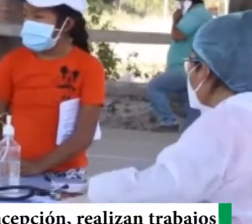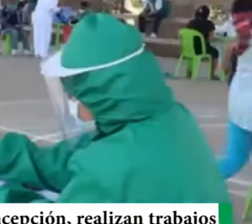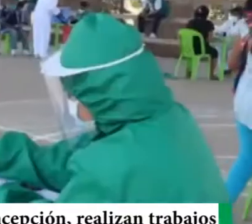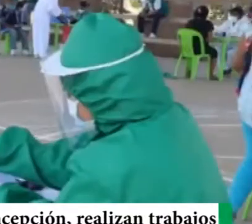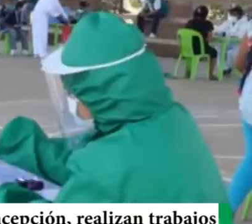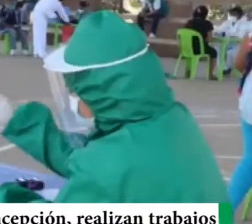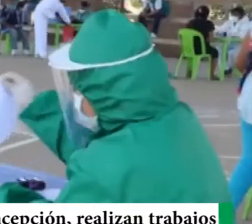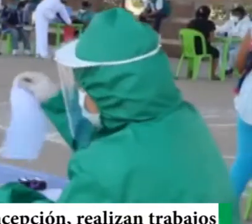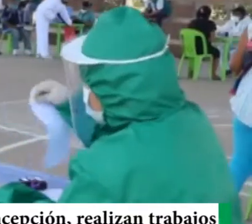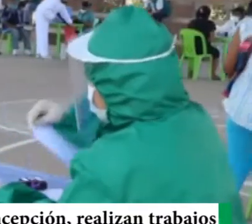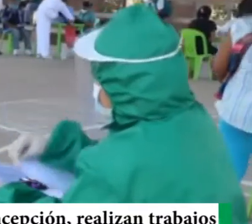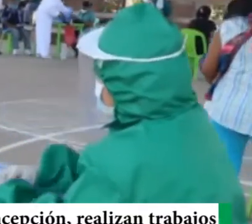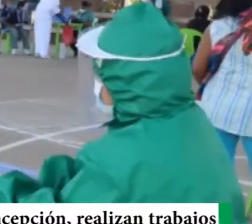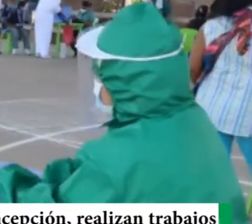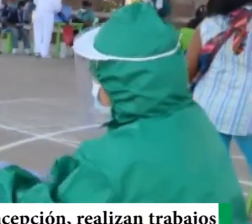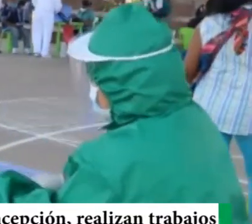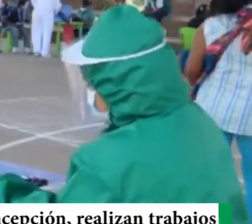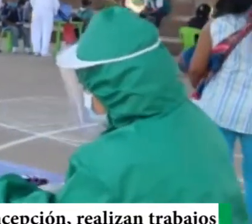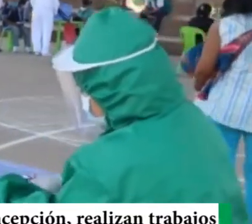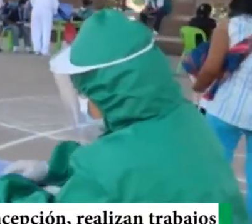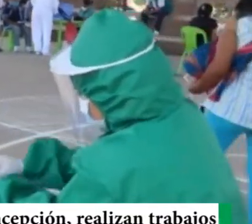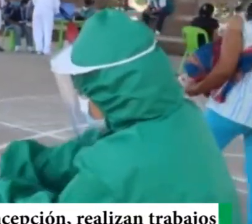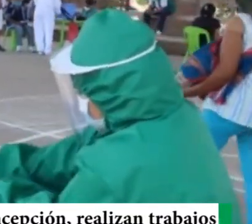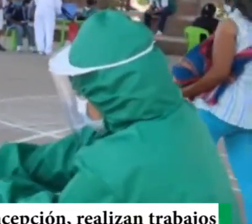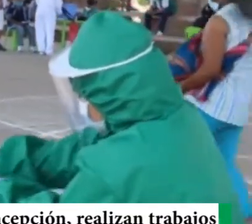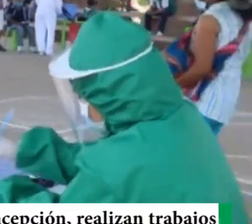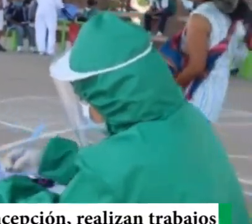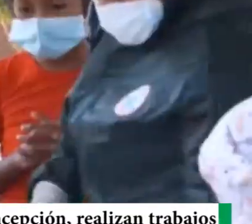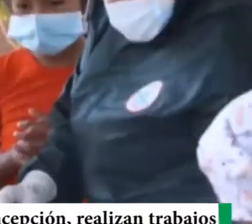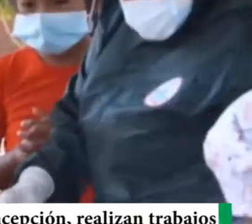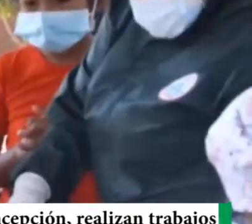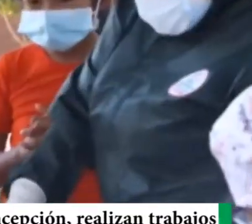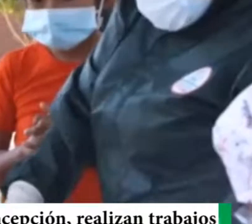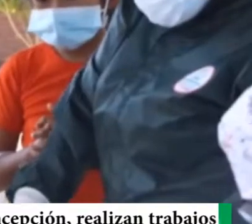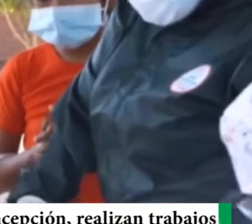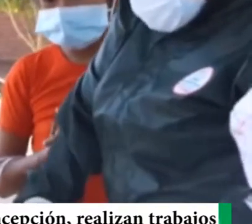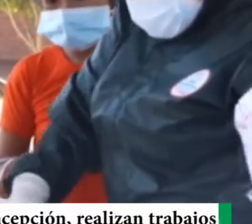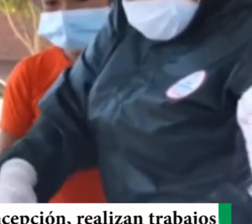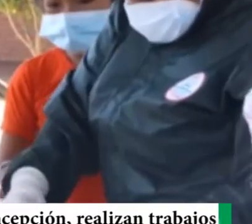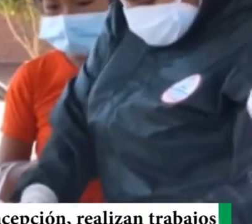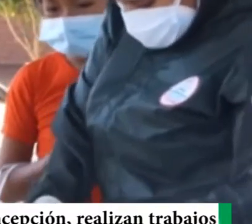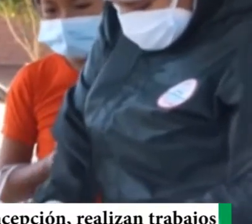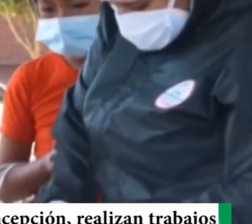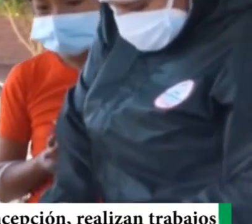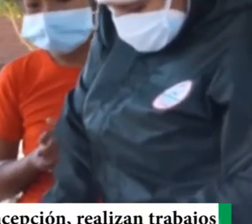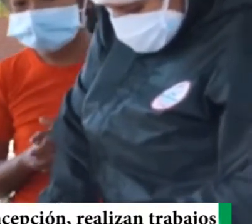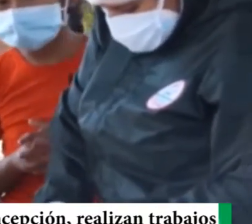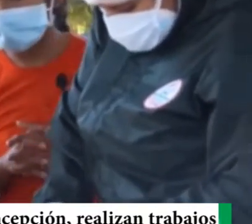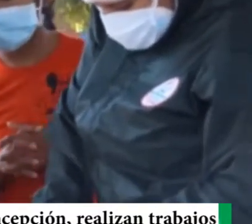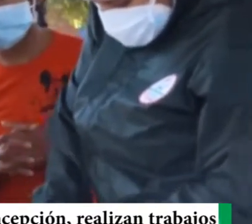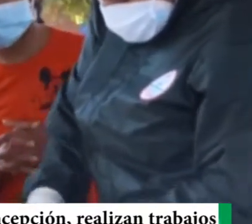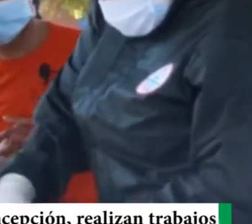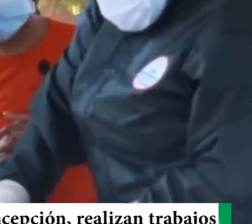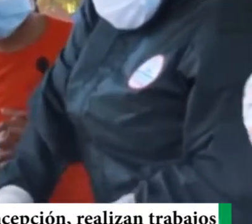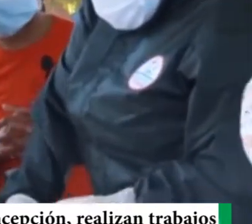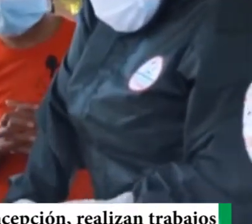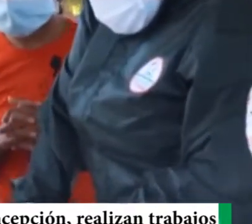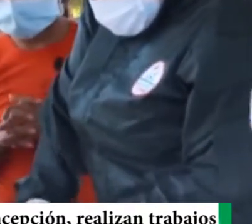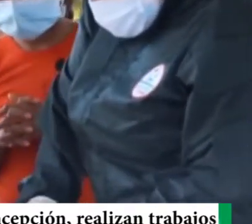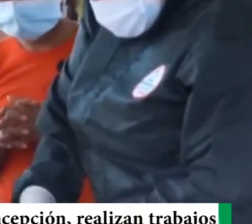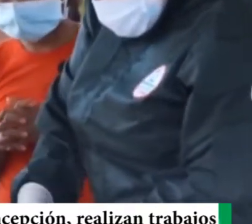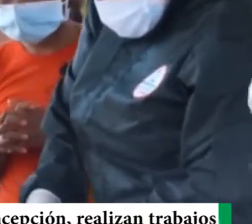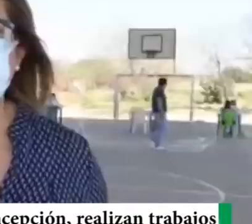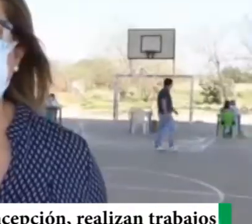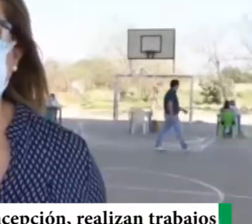comunidades, el municipio de La Guardia, es un municipio, grande, que tiene, aproximadamente, 200 mil, habitantes, que también,